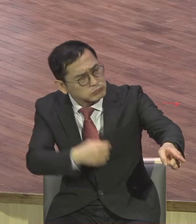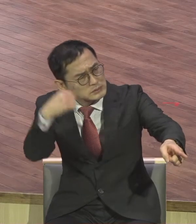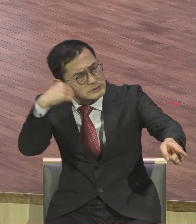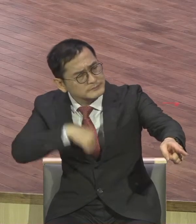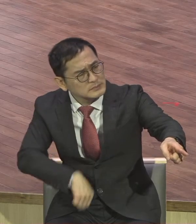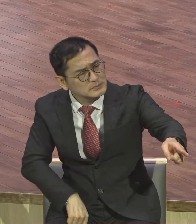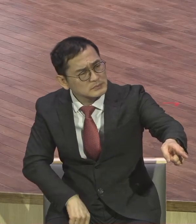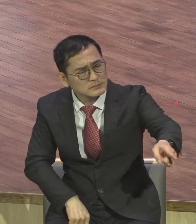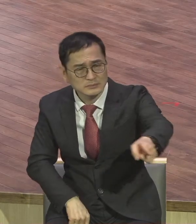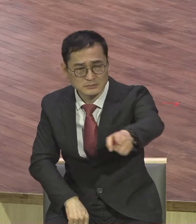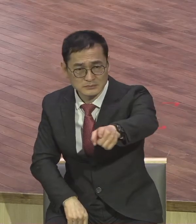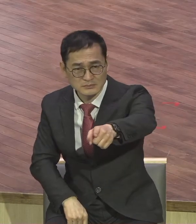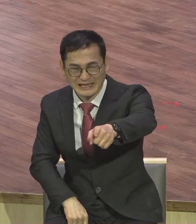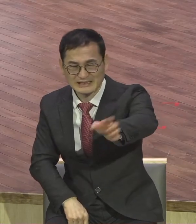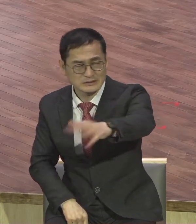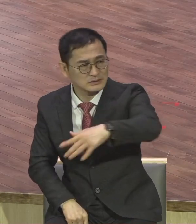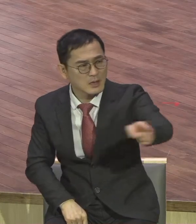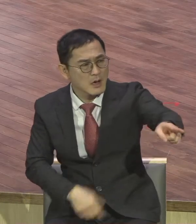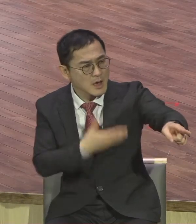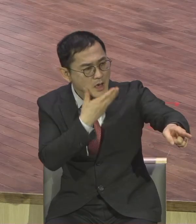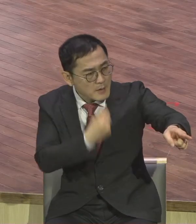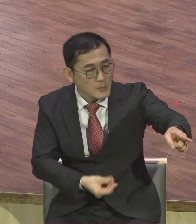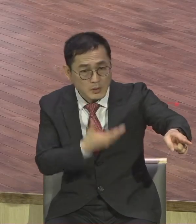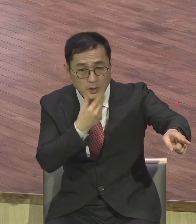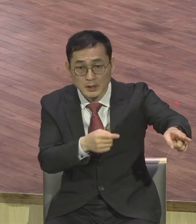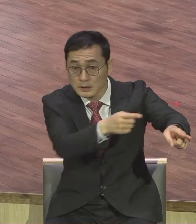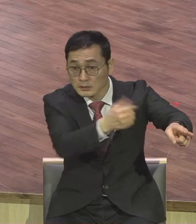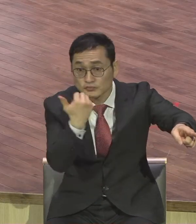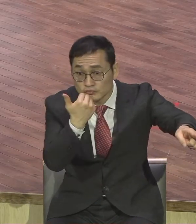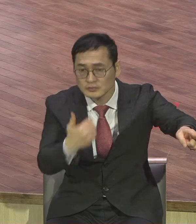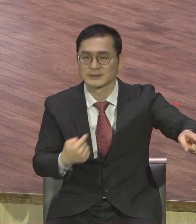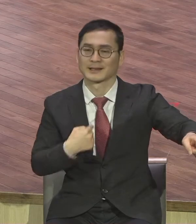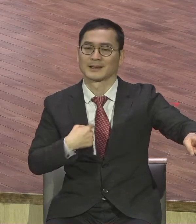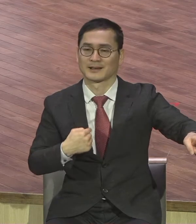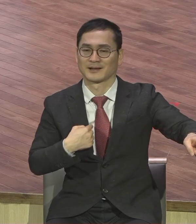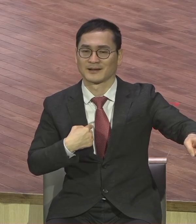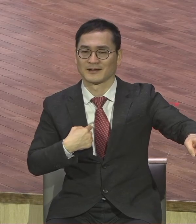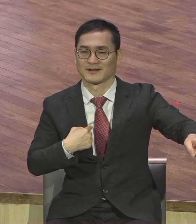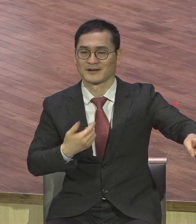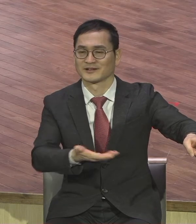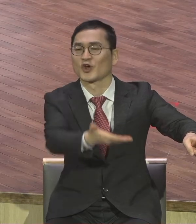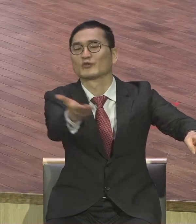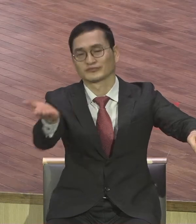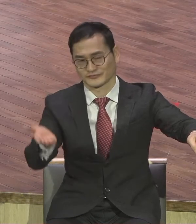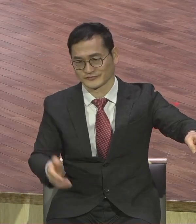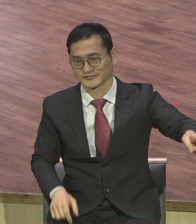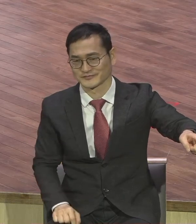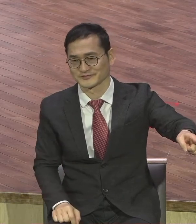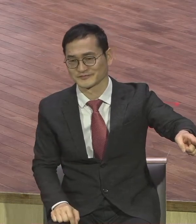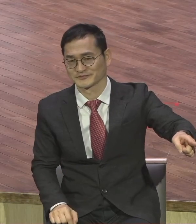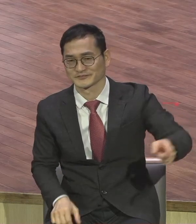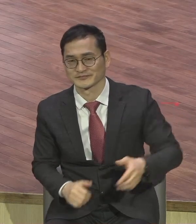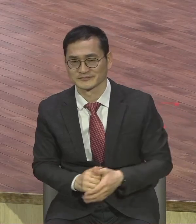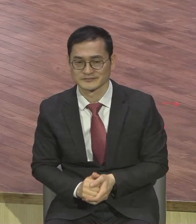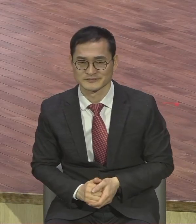나도 저런 인생을 좀 살면 좋겠다 정상적인 글자 교회에 나가는데 집사라는 사람이